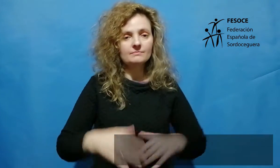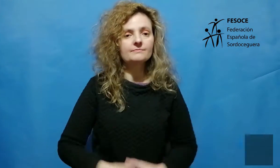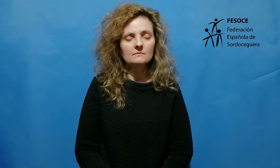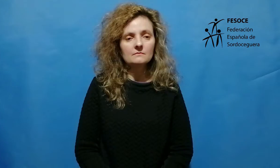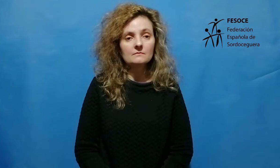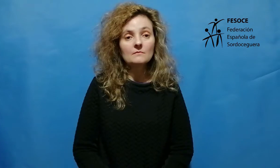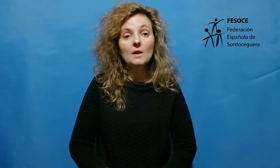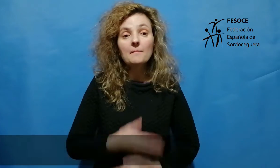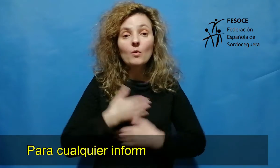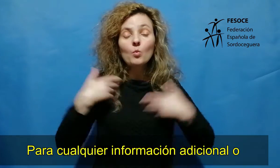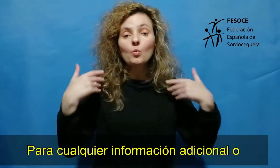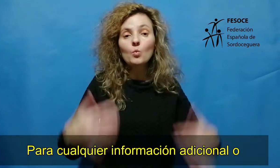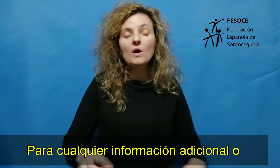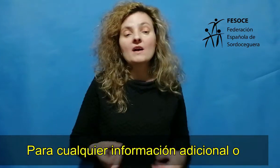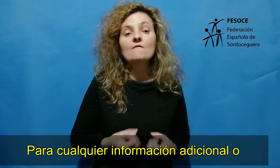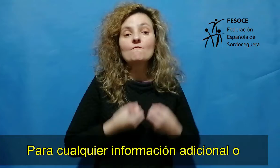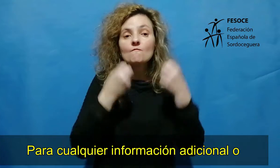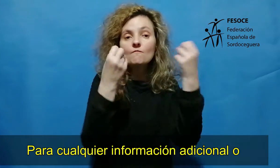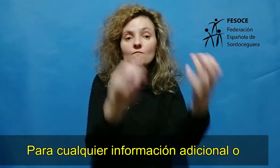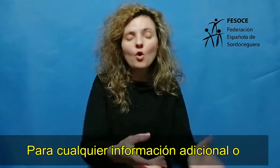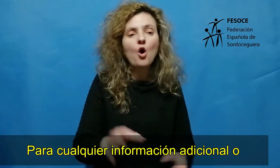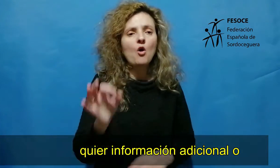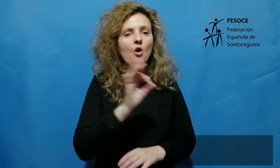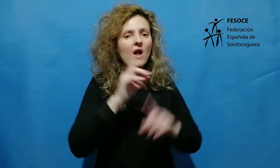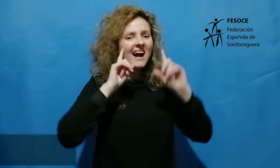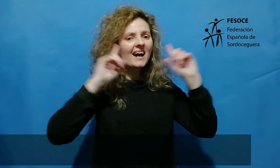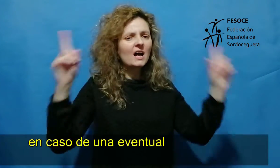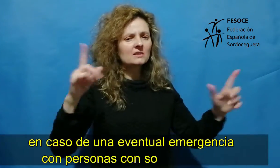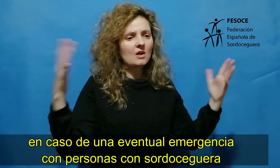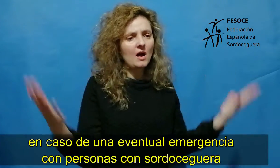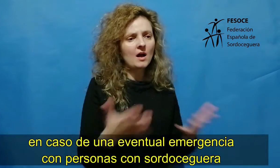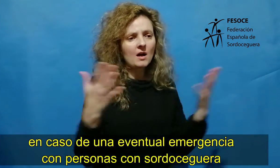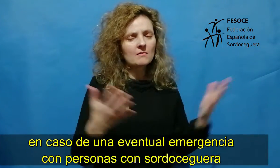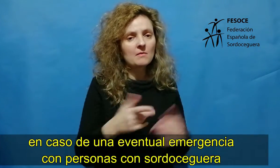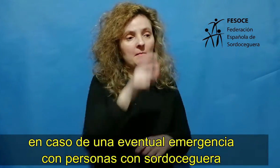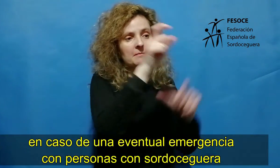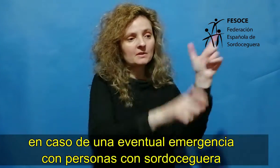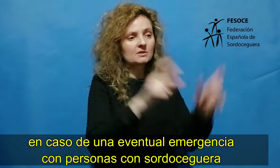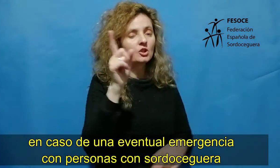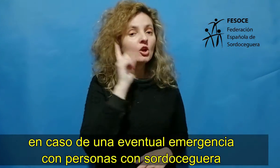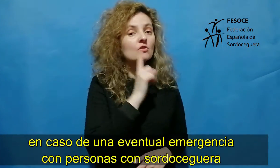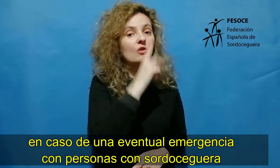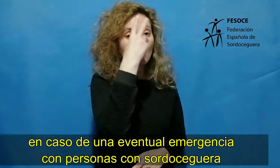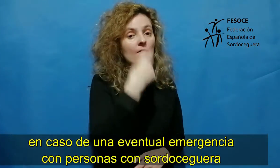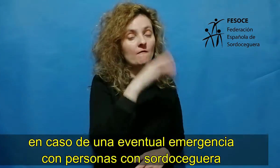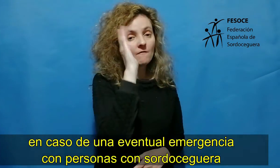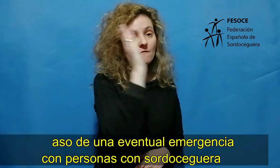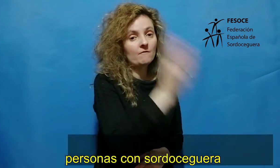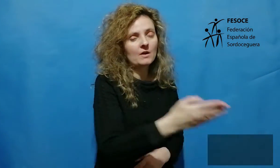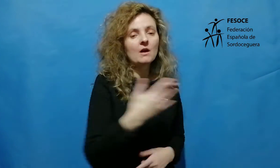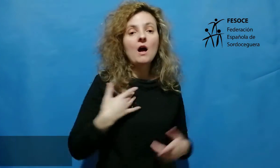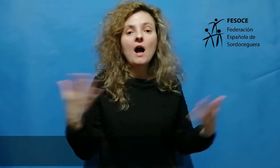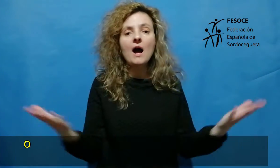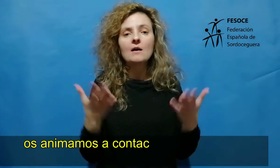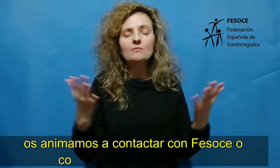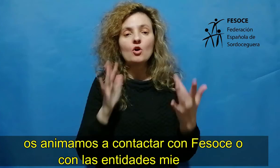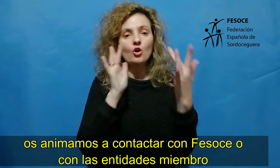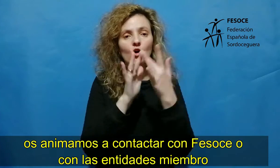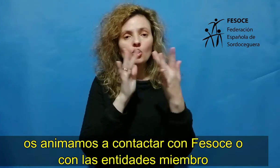Para cualquier información adicional o en caso de una eventual emergencia con personas con sordoseguera, os animamos a contactar con